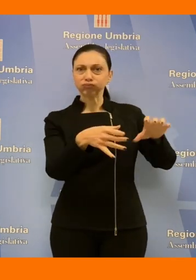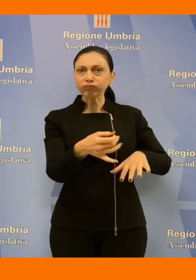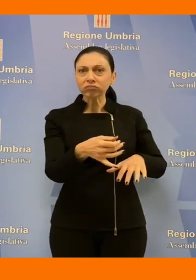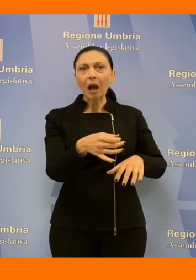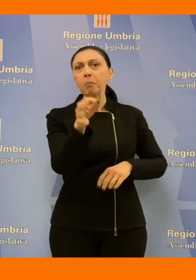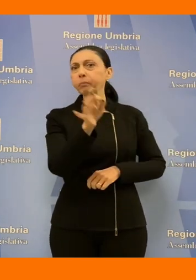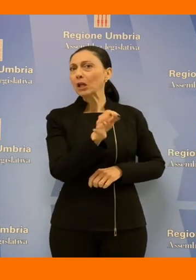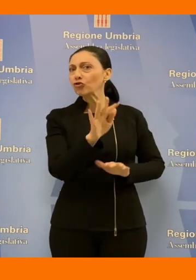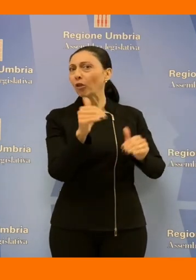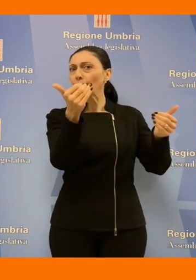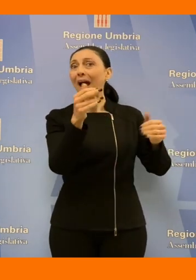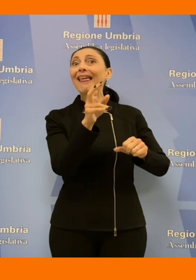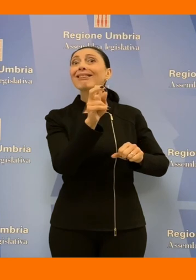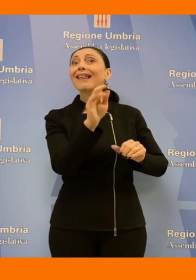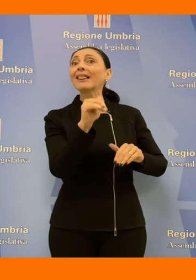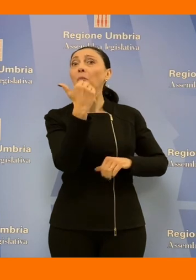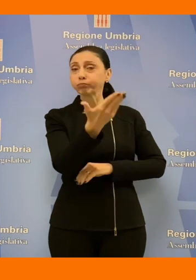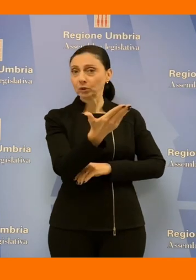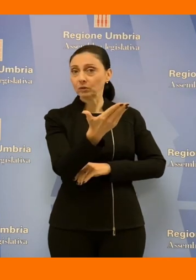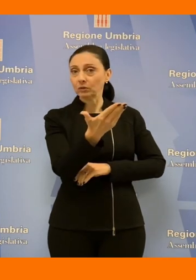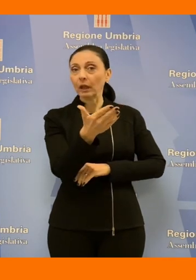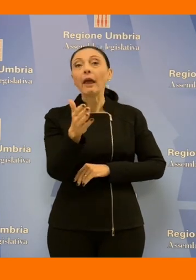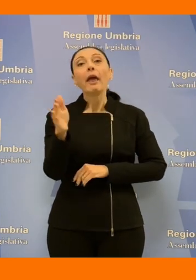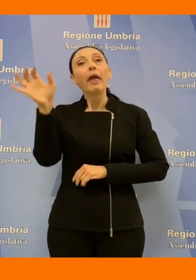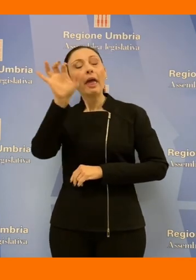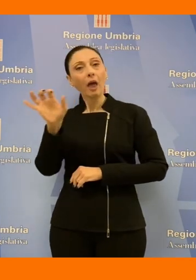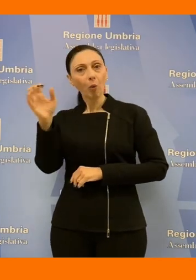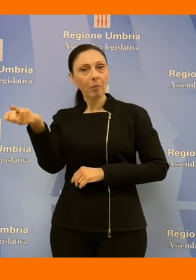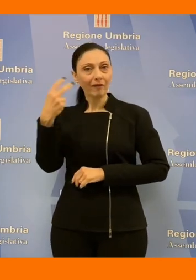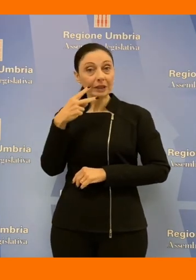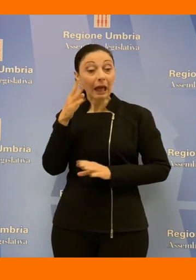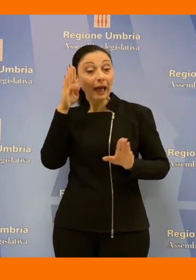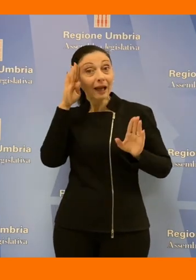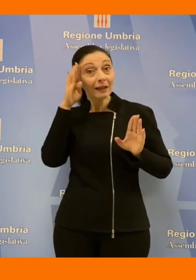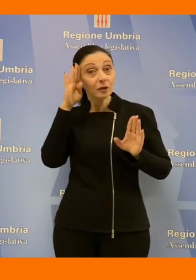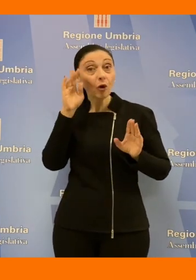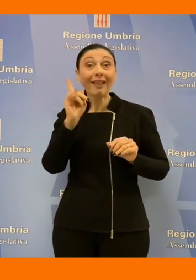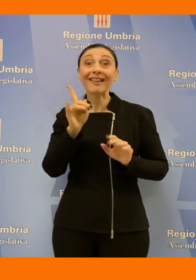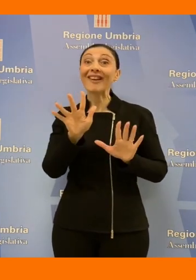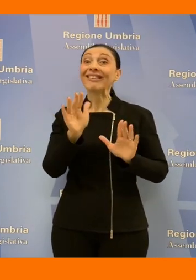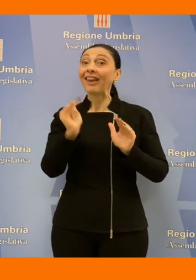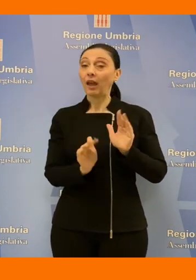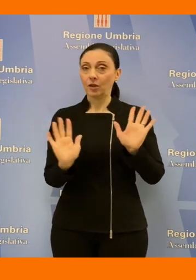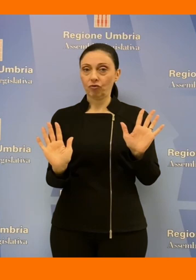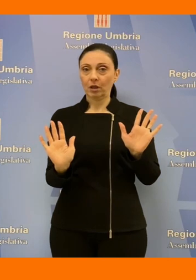siamo oltre il 30% quando l'Europa dice attenzione dovete andare sotto il 10% non è un obiettivo di oggi un obiettivo che traguarda il